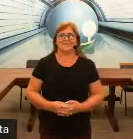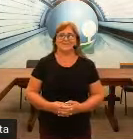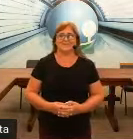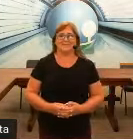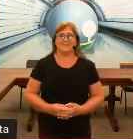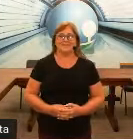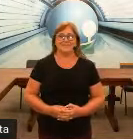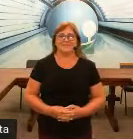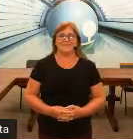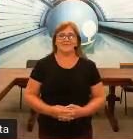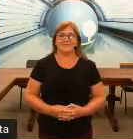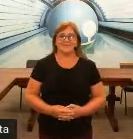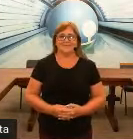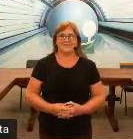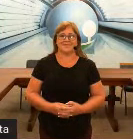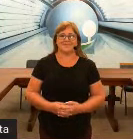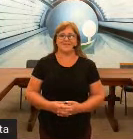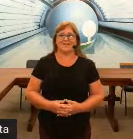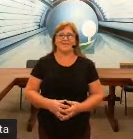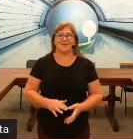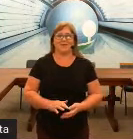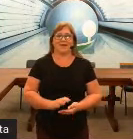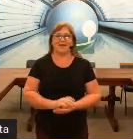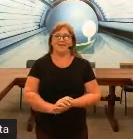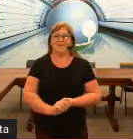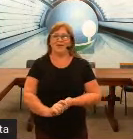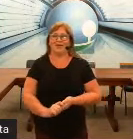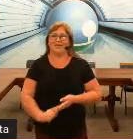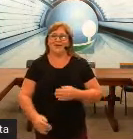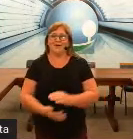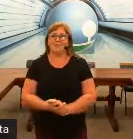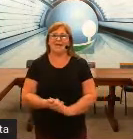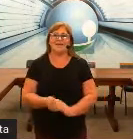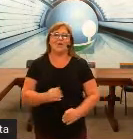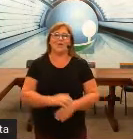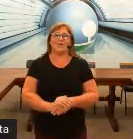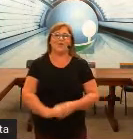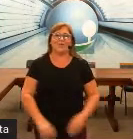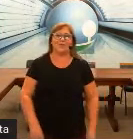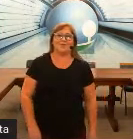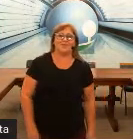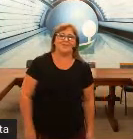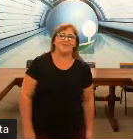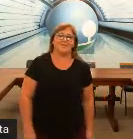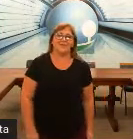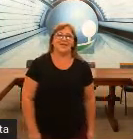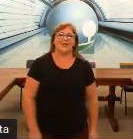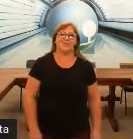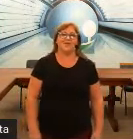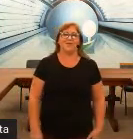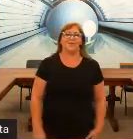Ilse responder aí, ok? Ok, Poliana. Pode passar o slide, por favor.